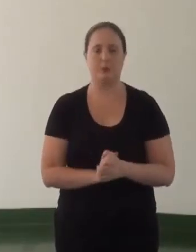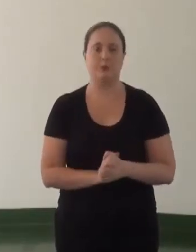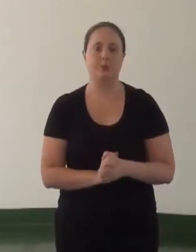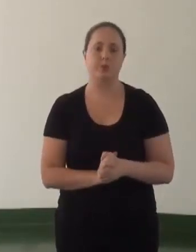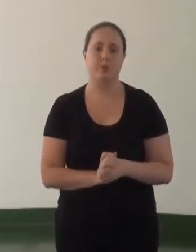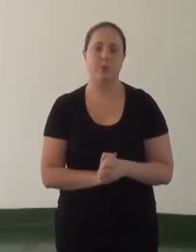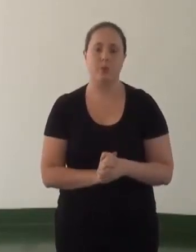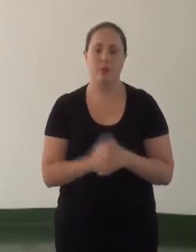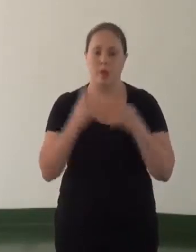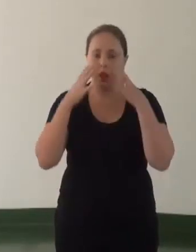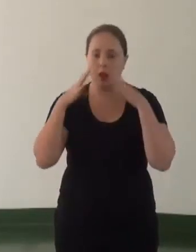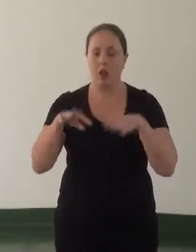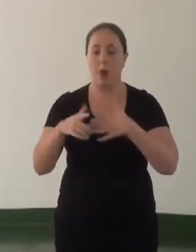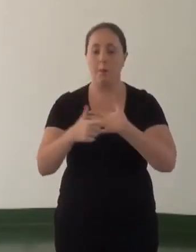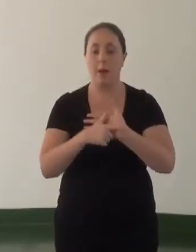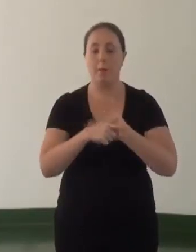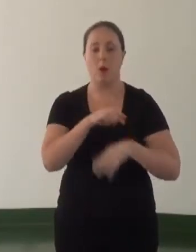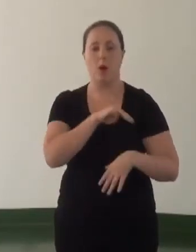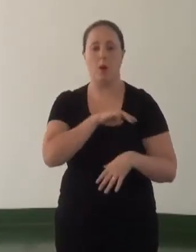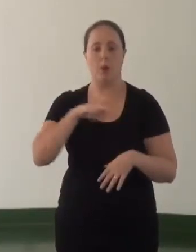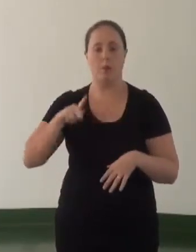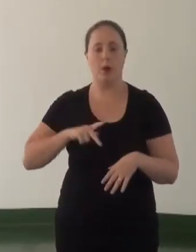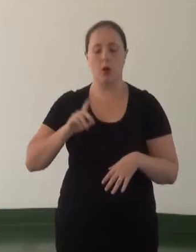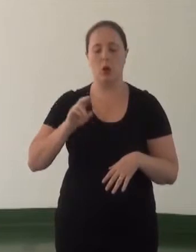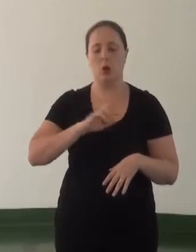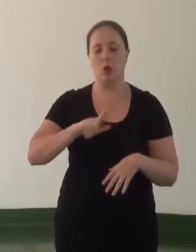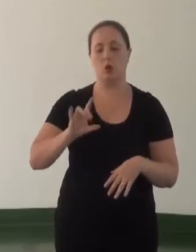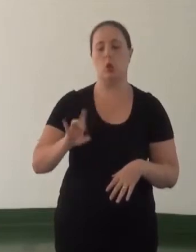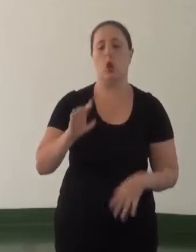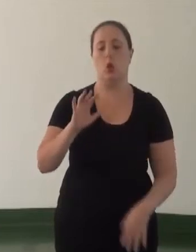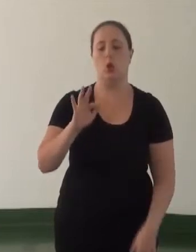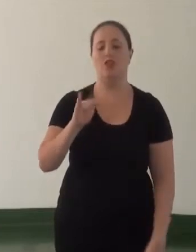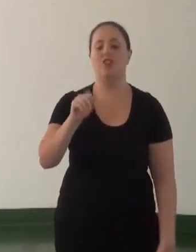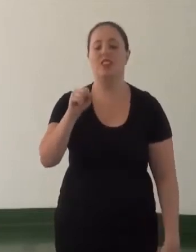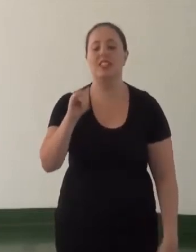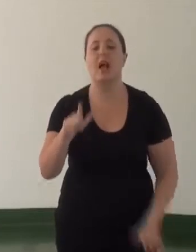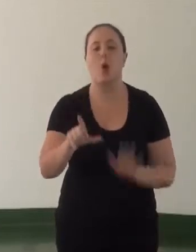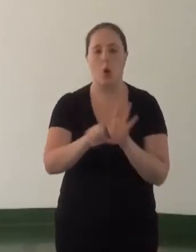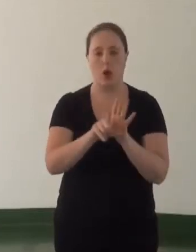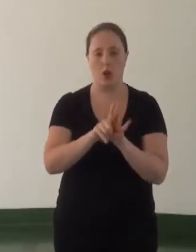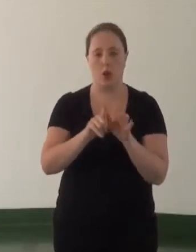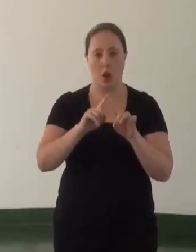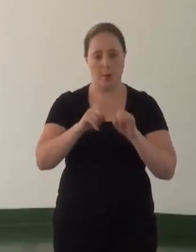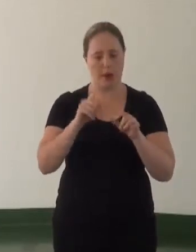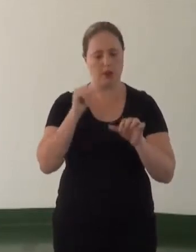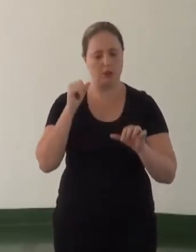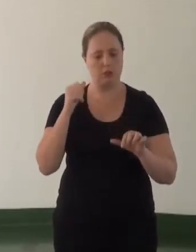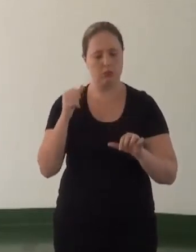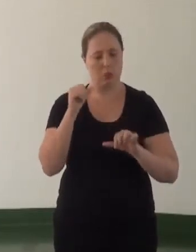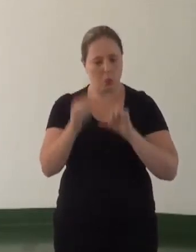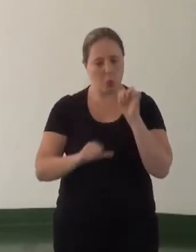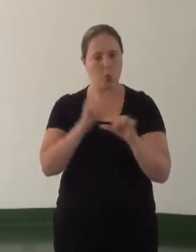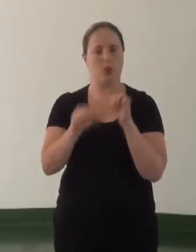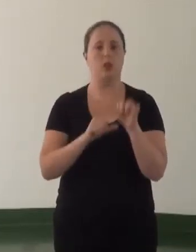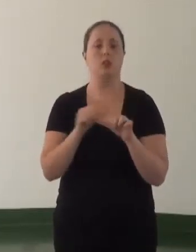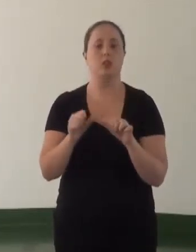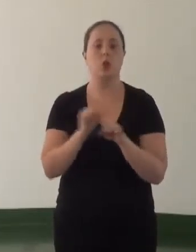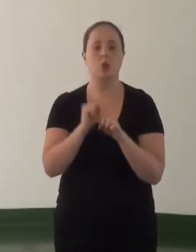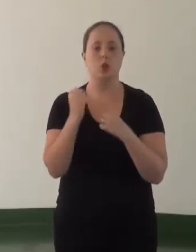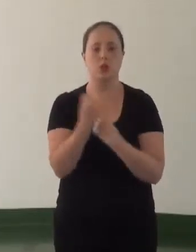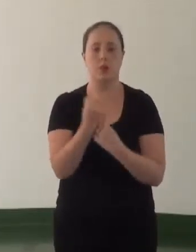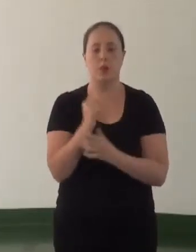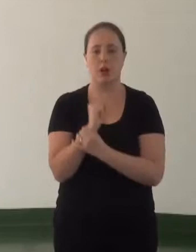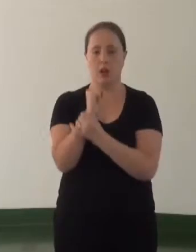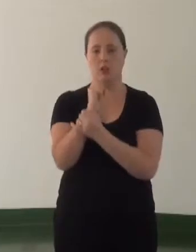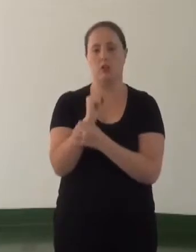Atenção ao papel do MP não apenas como fiscal da lei, mas como promotor de mudanças sociais para a garantia dos